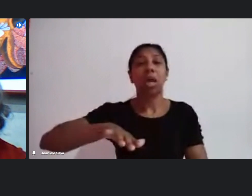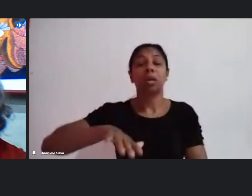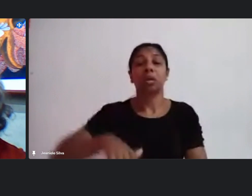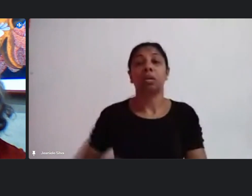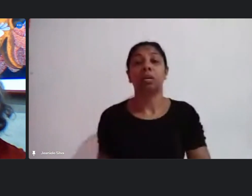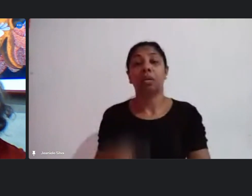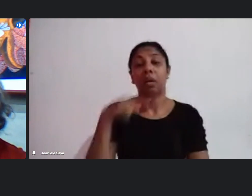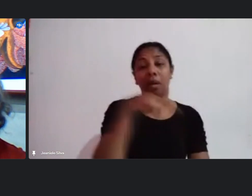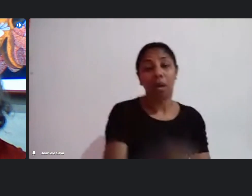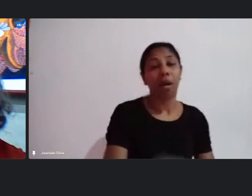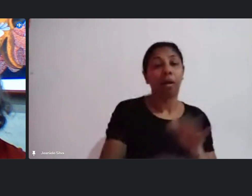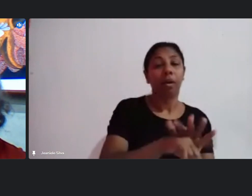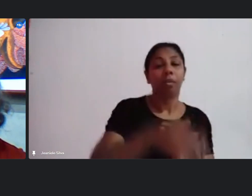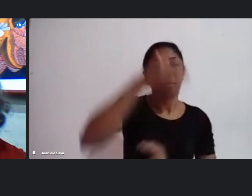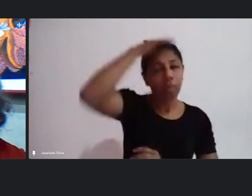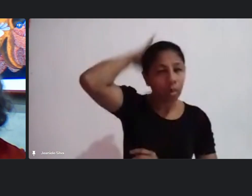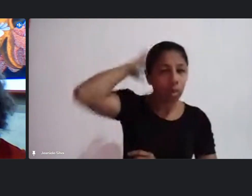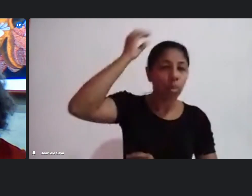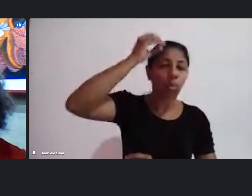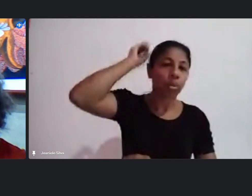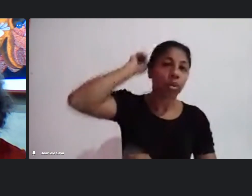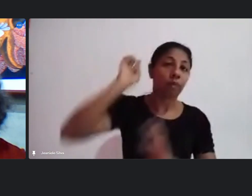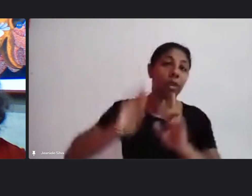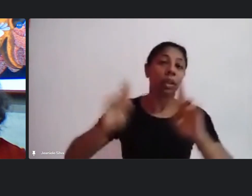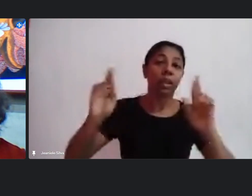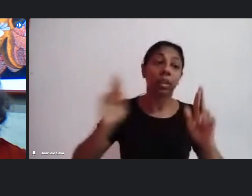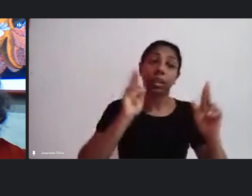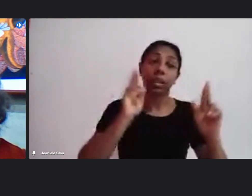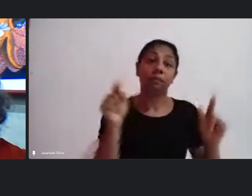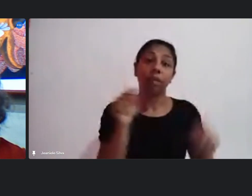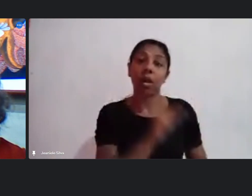Gustavo não ela já tem esse recorde apenas questões